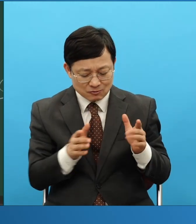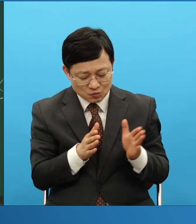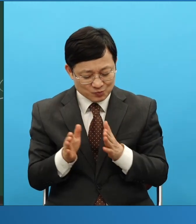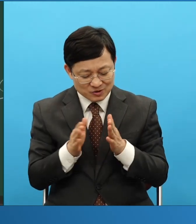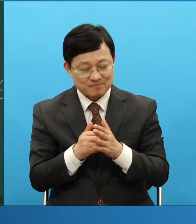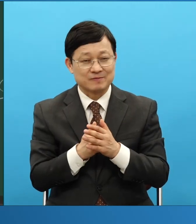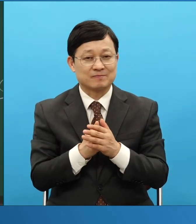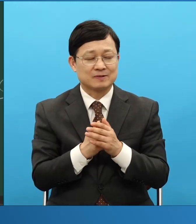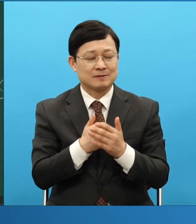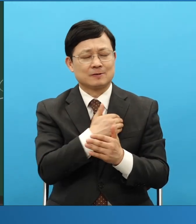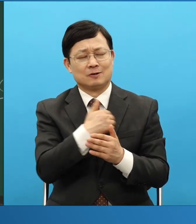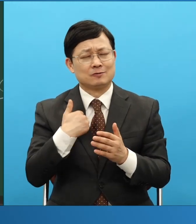여유있게 하세요